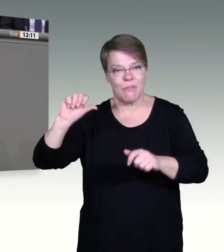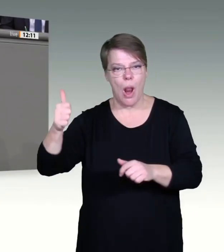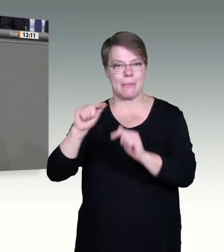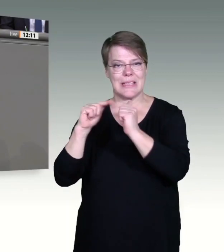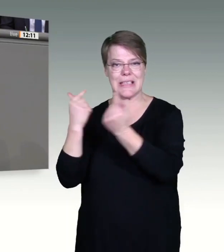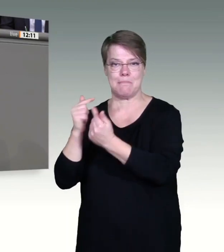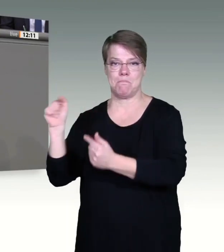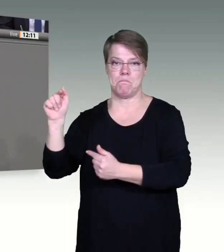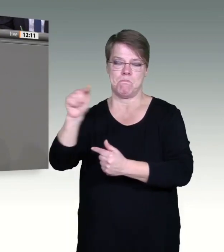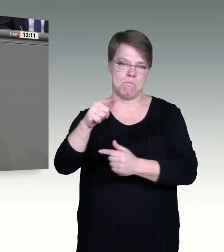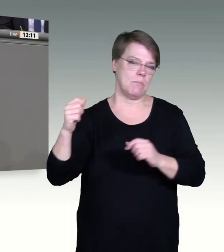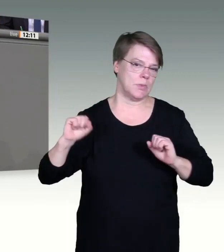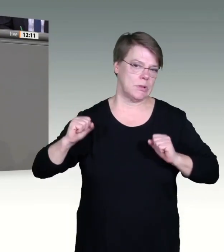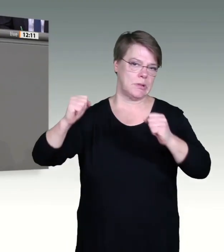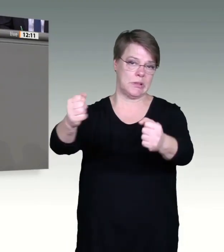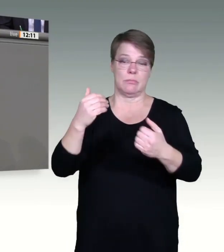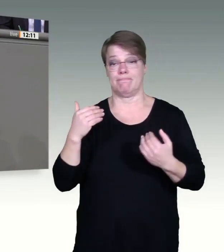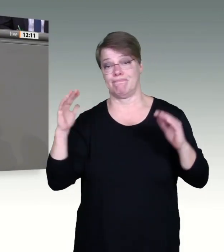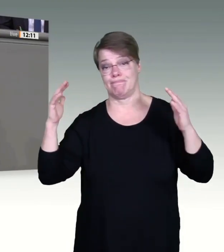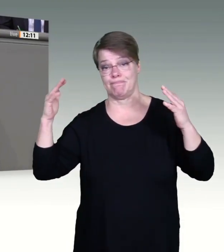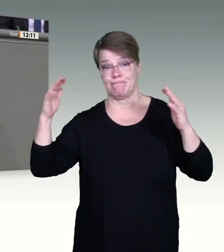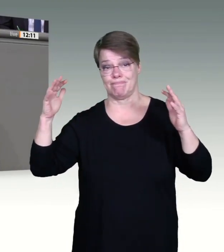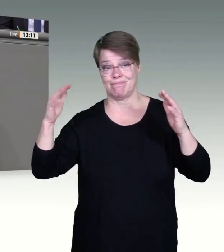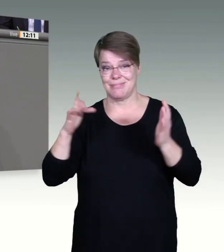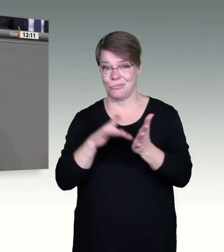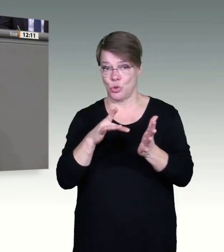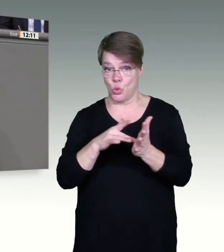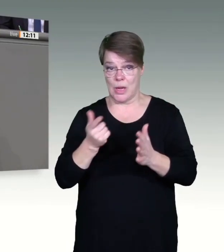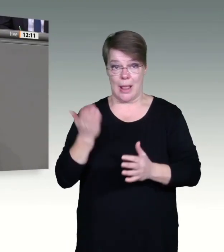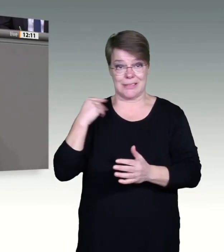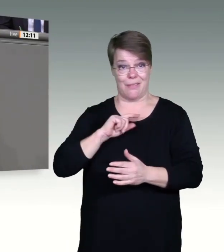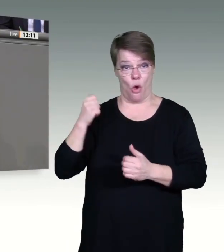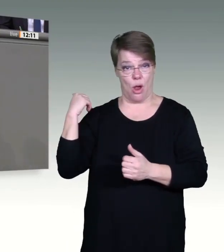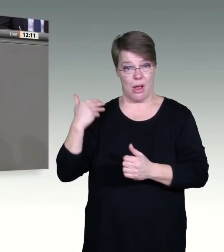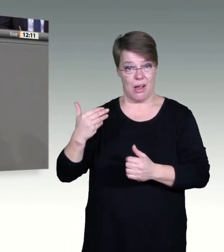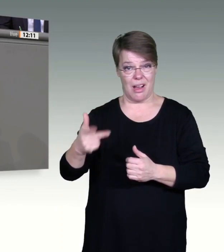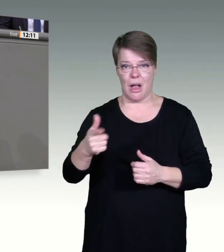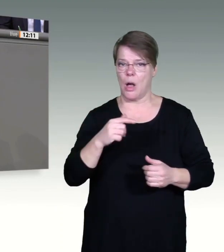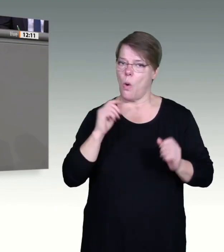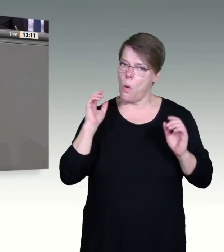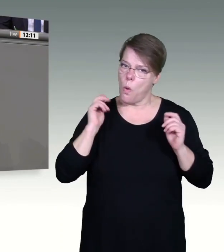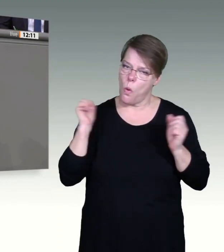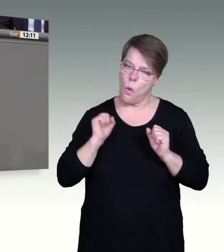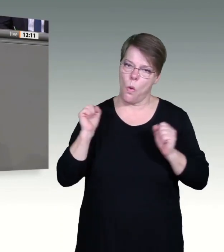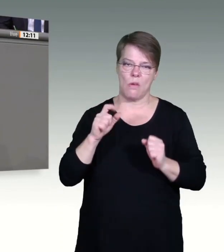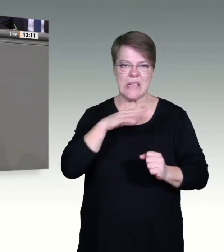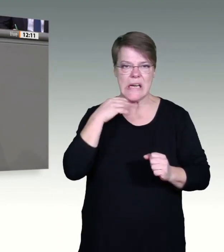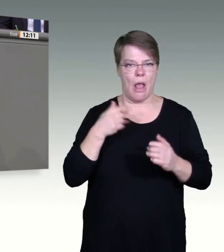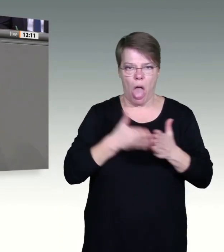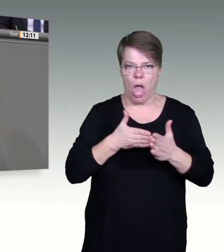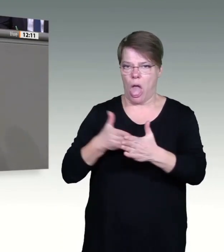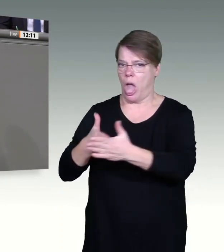Lieferverzögerungen sich auseinandersetzen müssen. Und ich würde in der Gesamtschau sagen, Sie haben das hervorragend